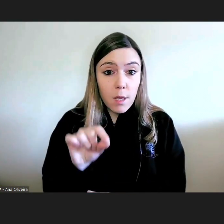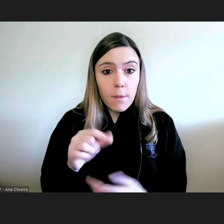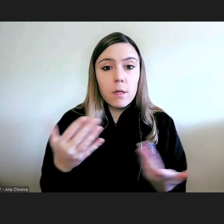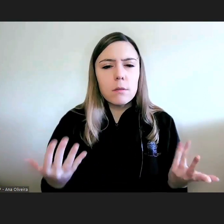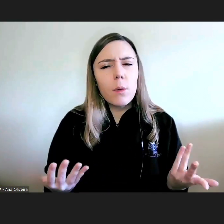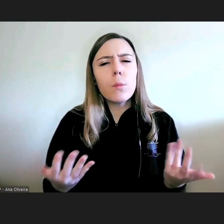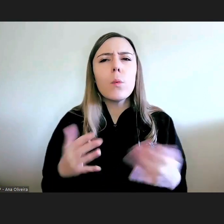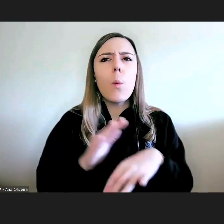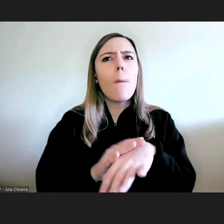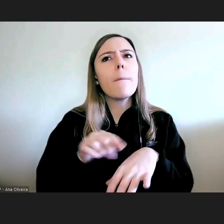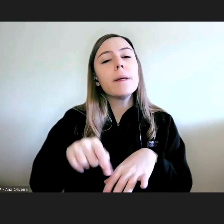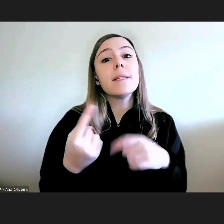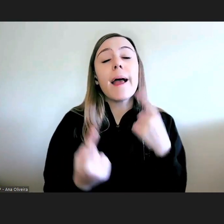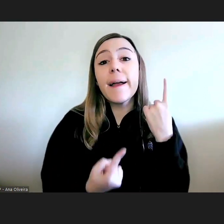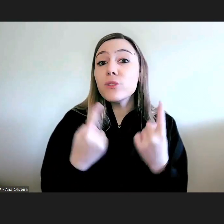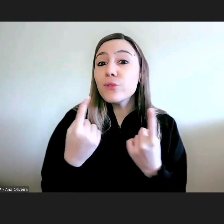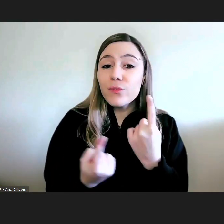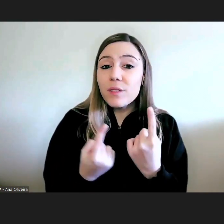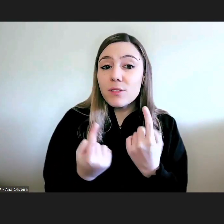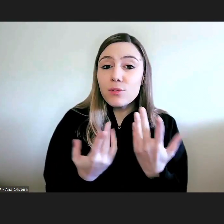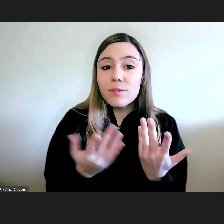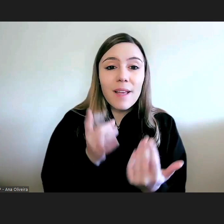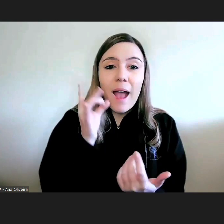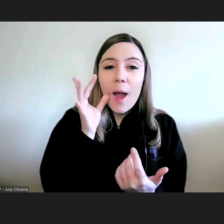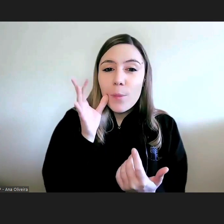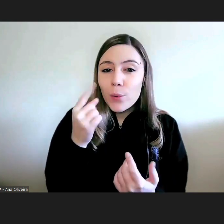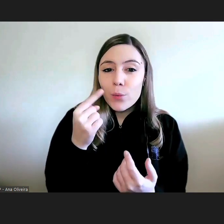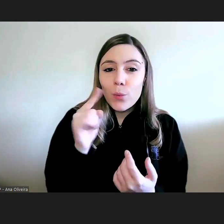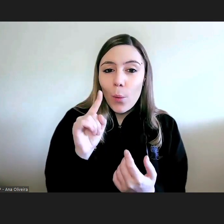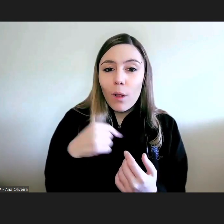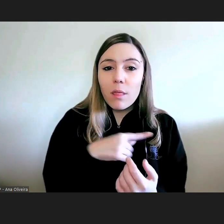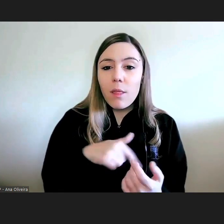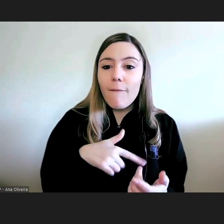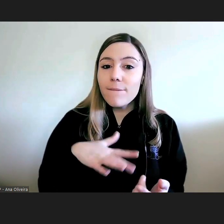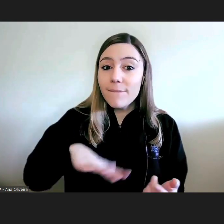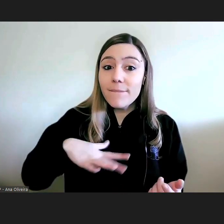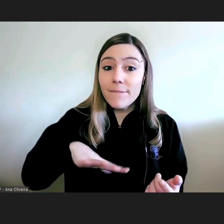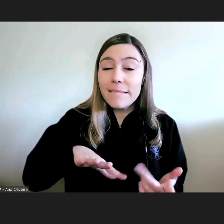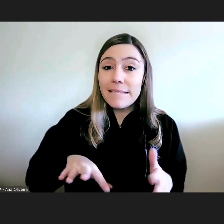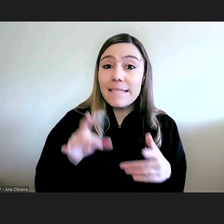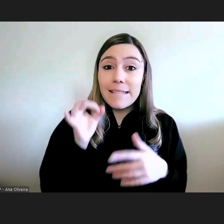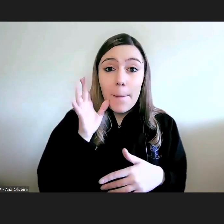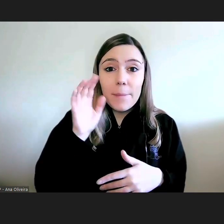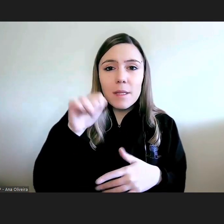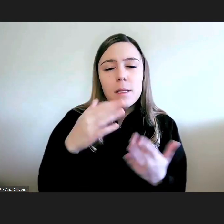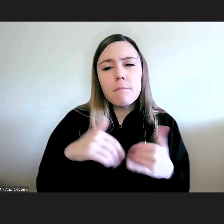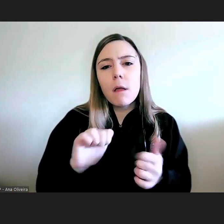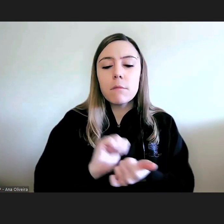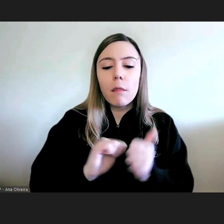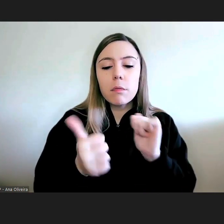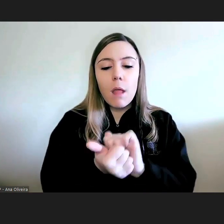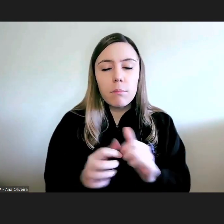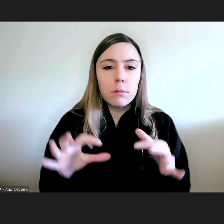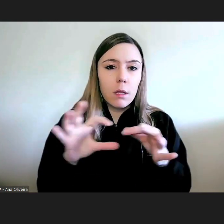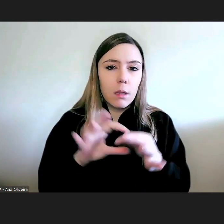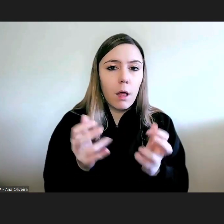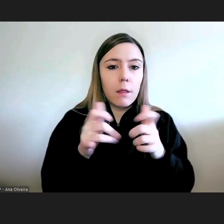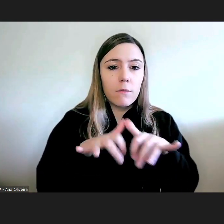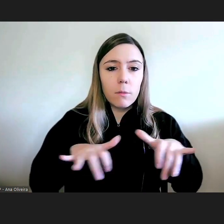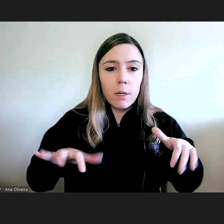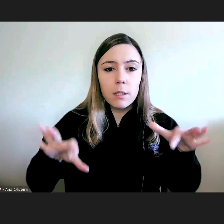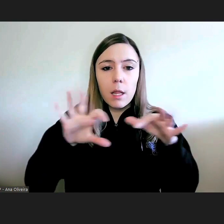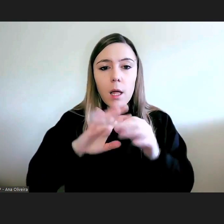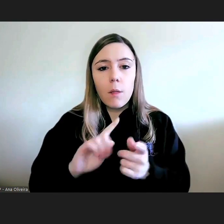sempre seja tão rápida quanto desejável a adequação das soluções informáticas às alterações legislativas